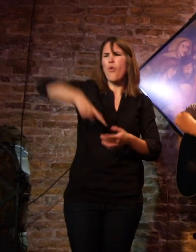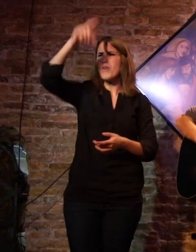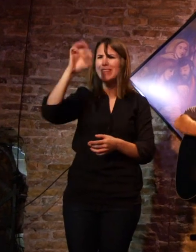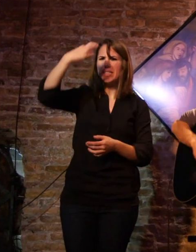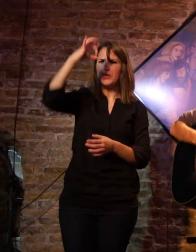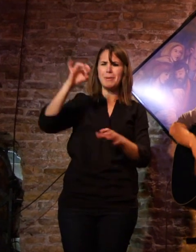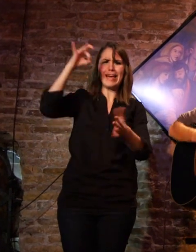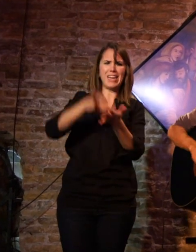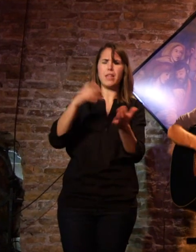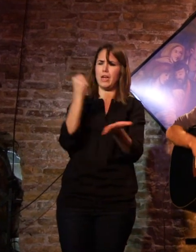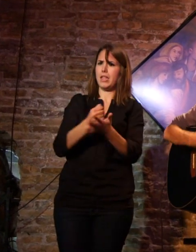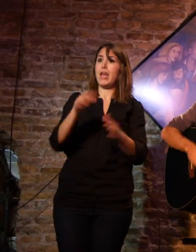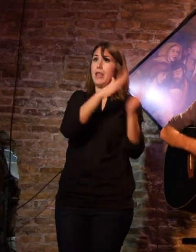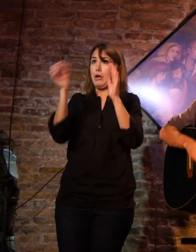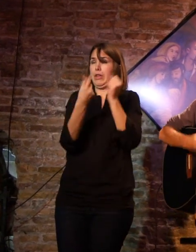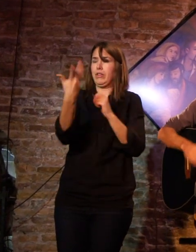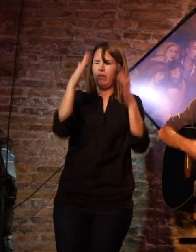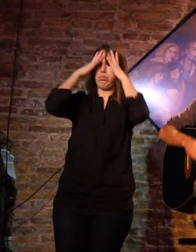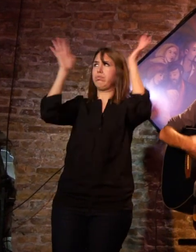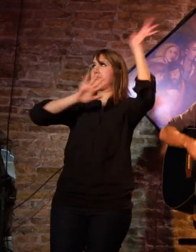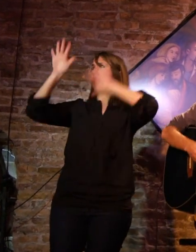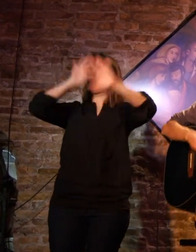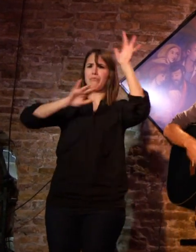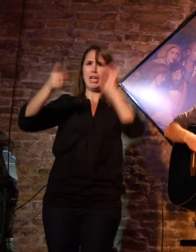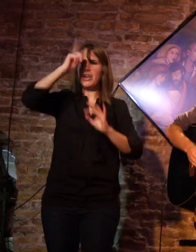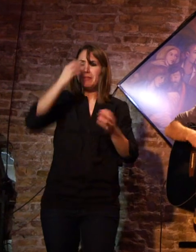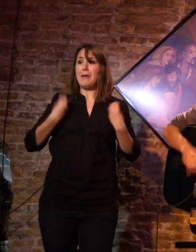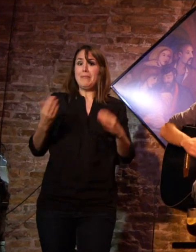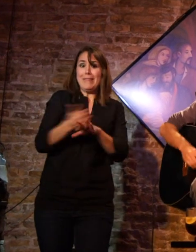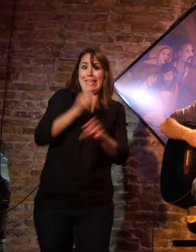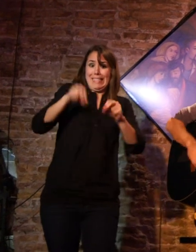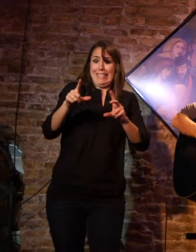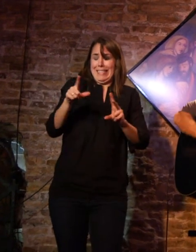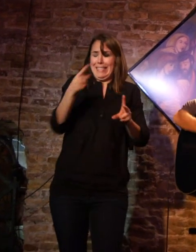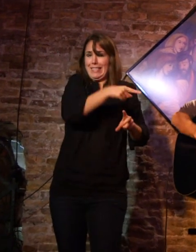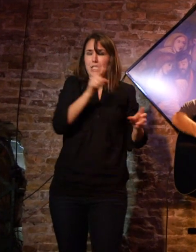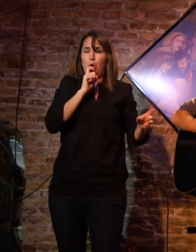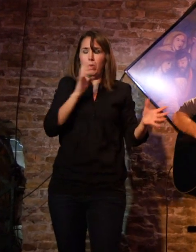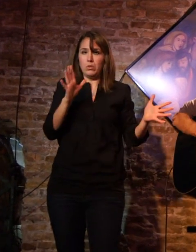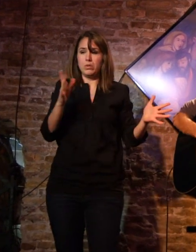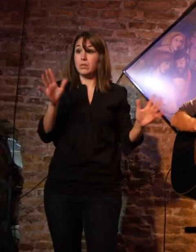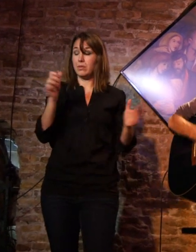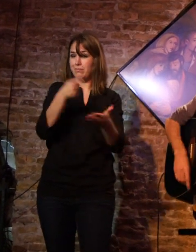Una oferta exclusiva de calidad garantizada. Edición coleccionista de tirada limitada. No sabrán cómo podía vivir antes sin él. Se paga en carnes.